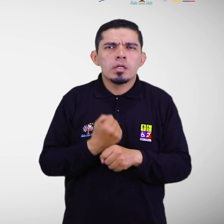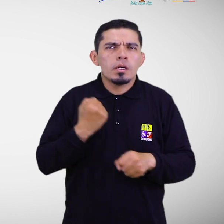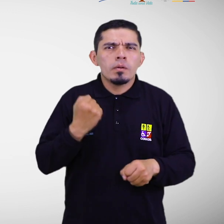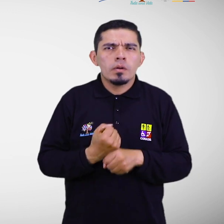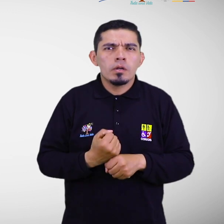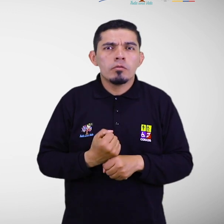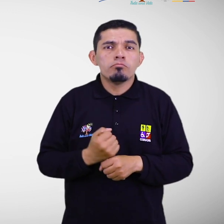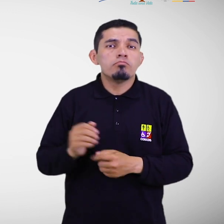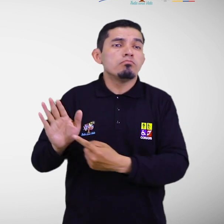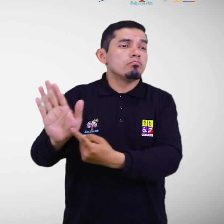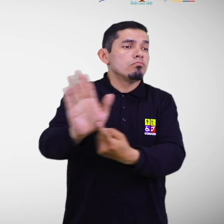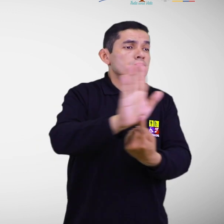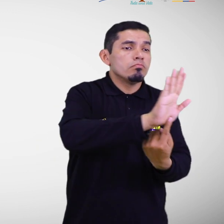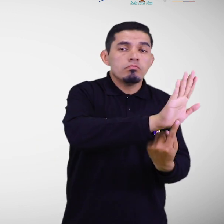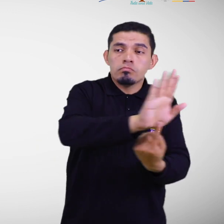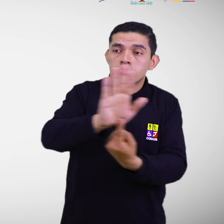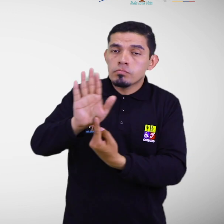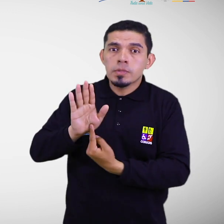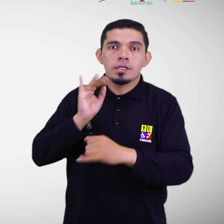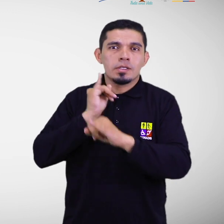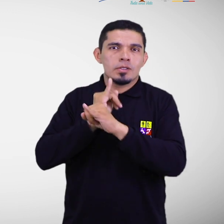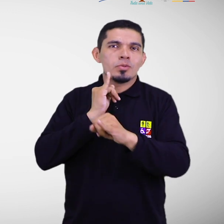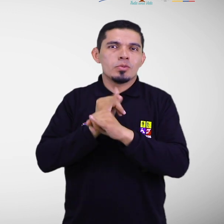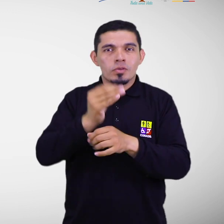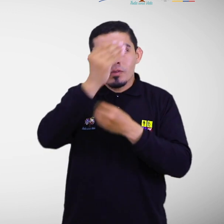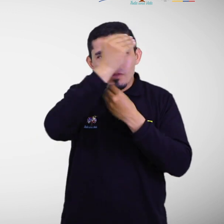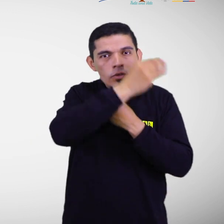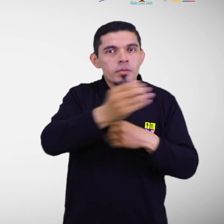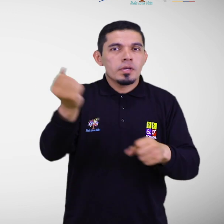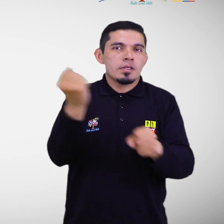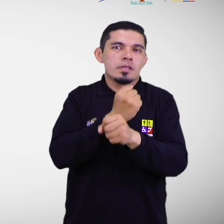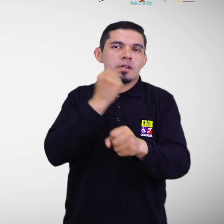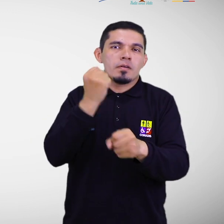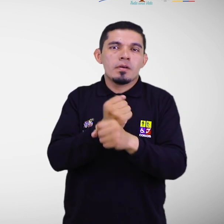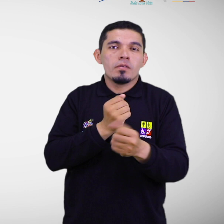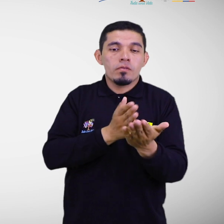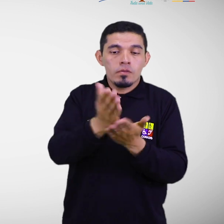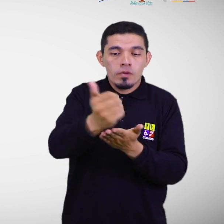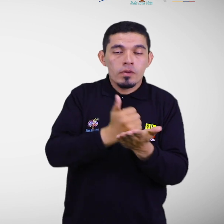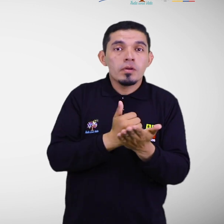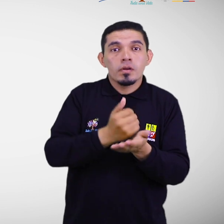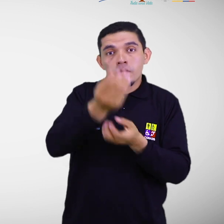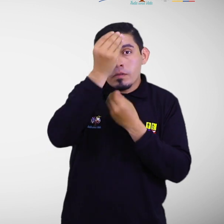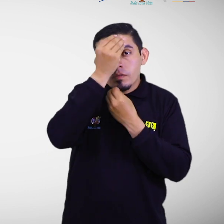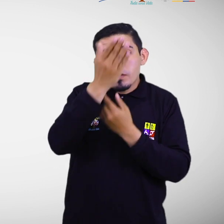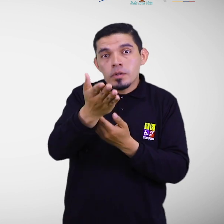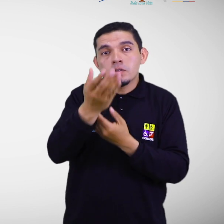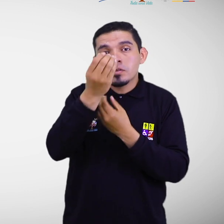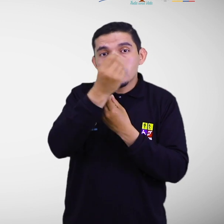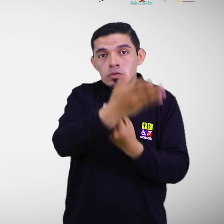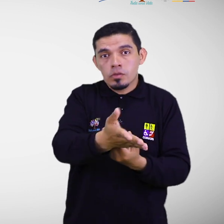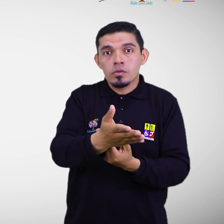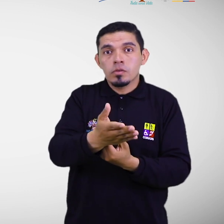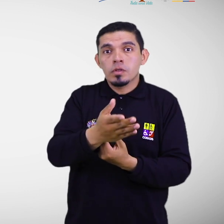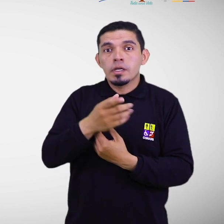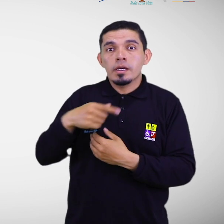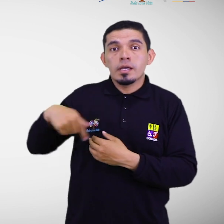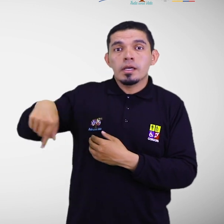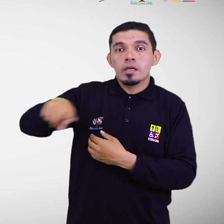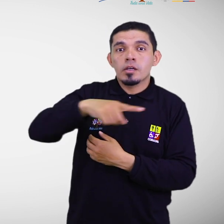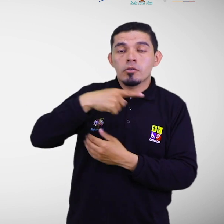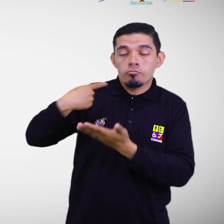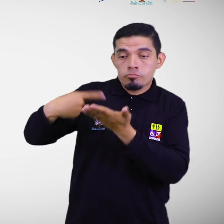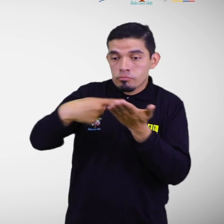socializadas y difundidas por las instituciones, mediante formatos accesibles. Instituciones que colaboraron en la